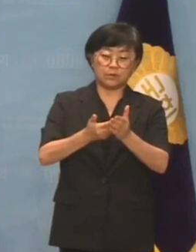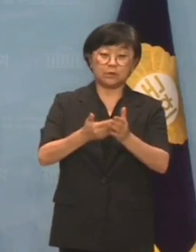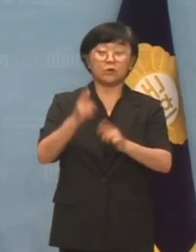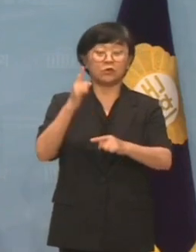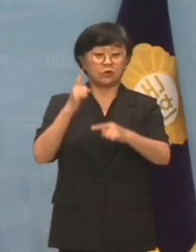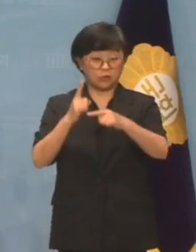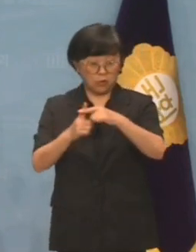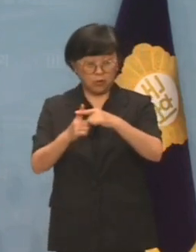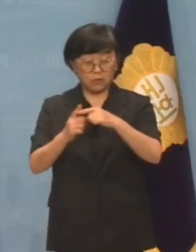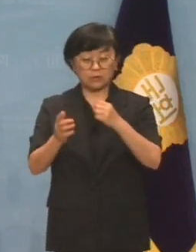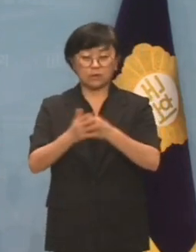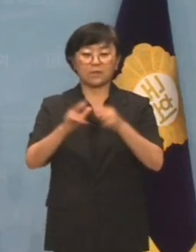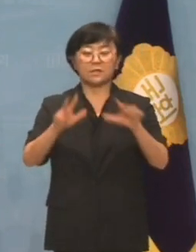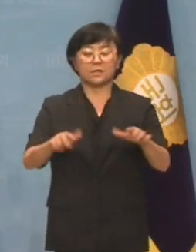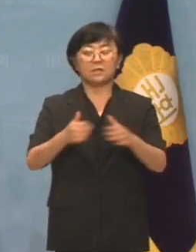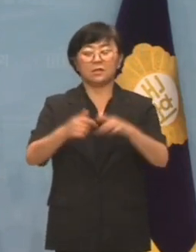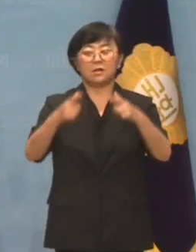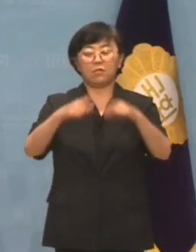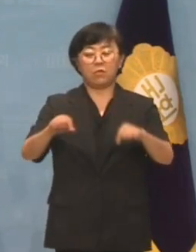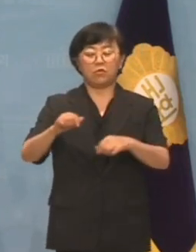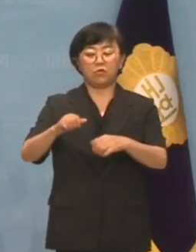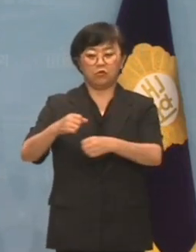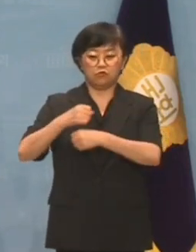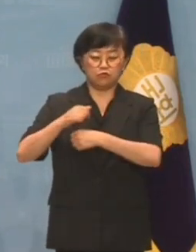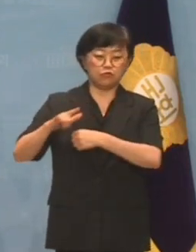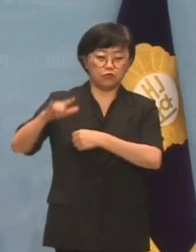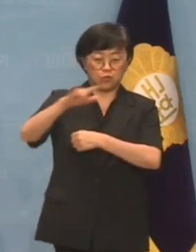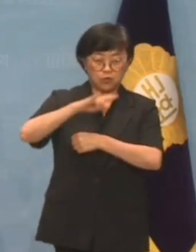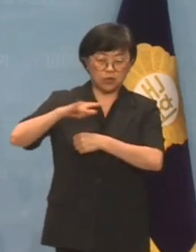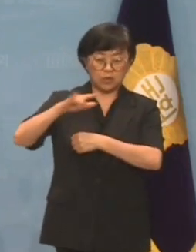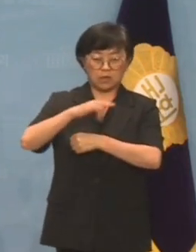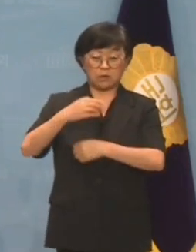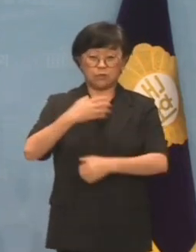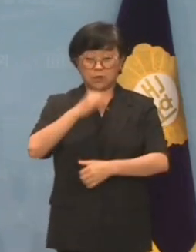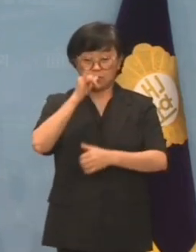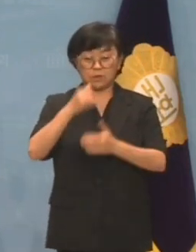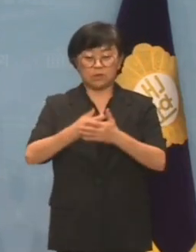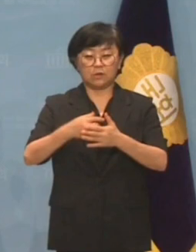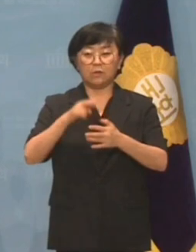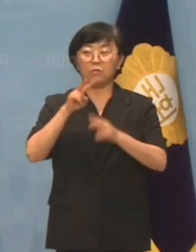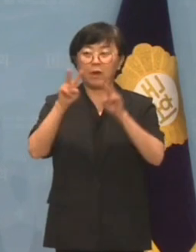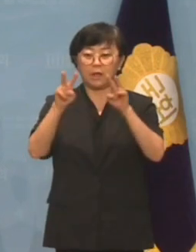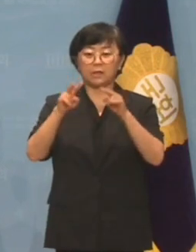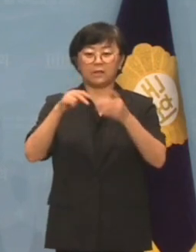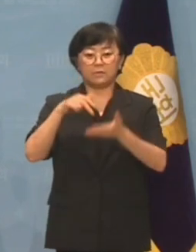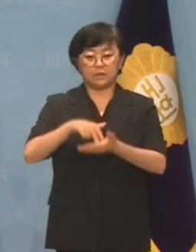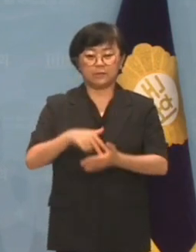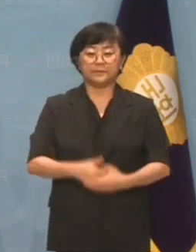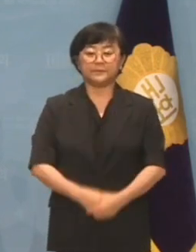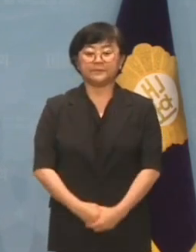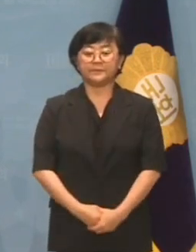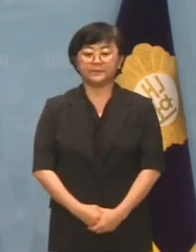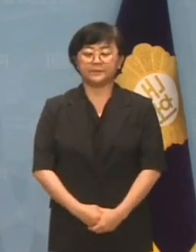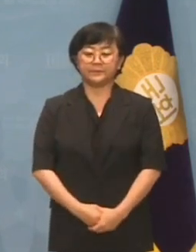이제는 일본 군용기가 우리 군을 위협해도 가만히 지켜봐야 하는 것입니까?